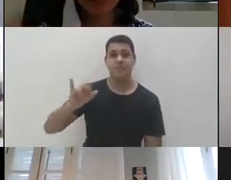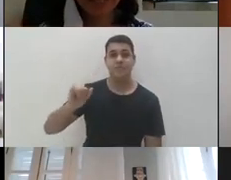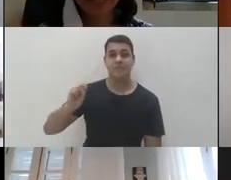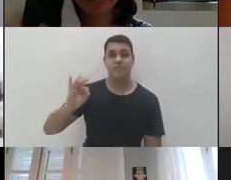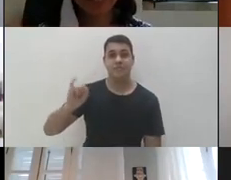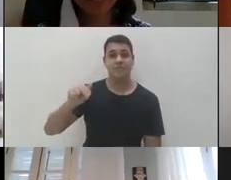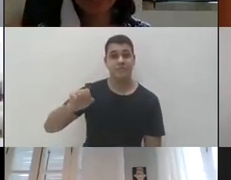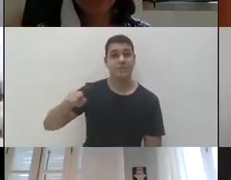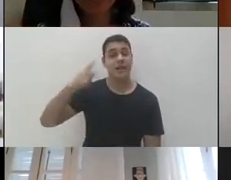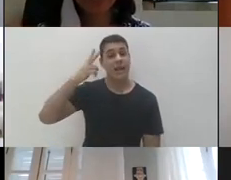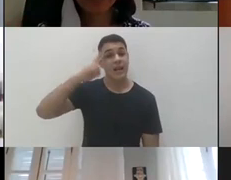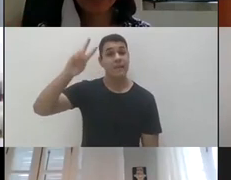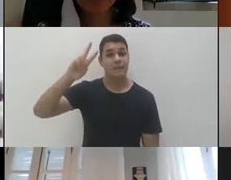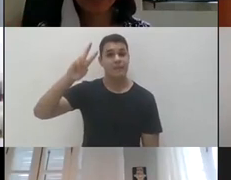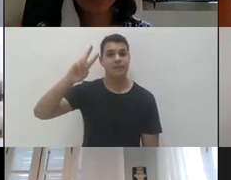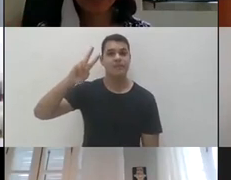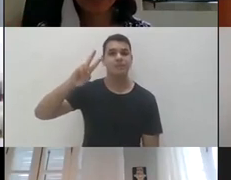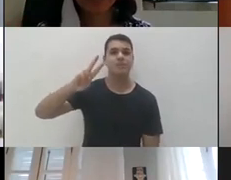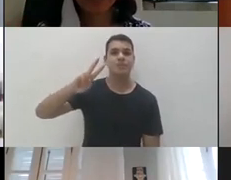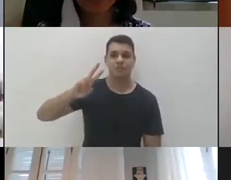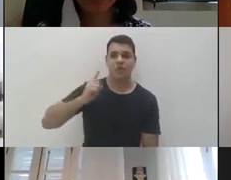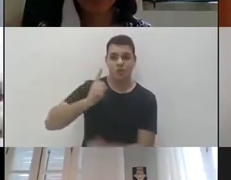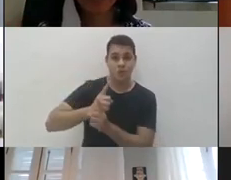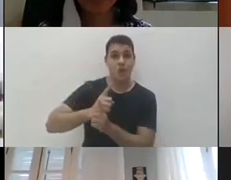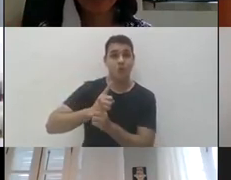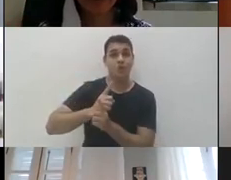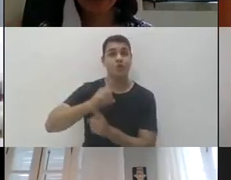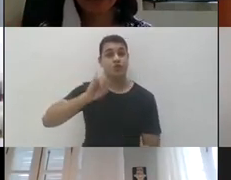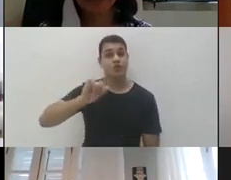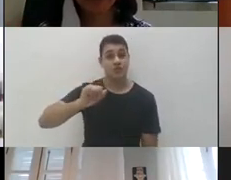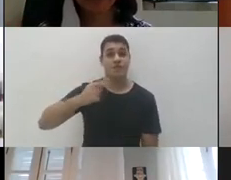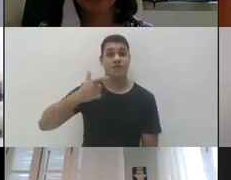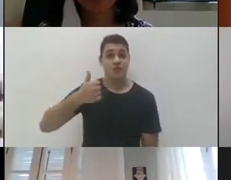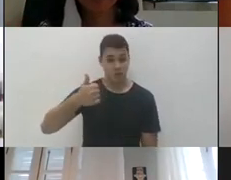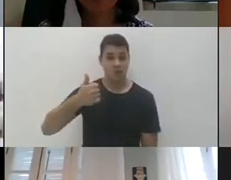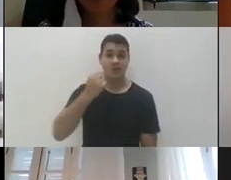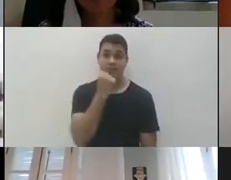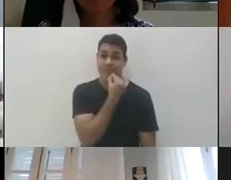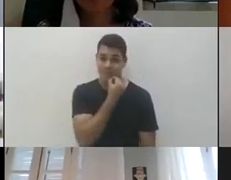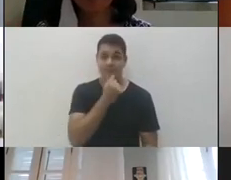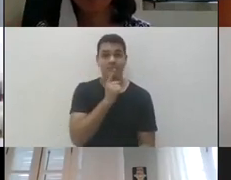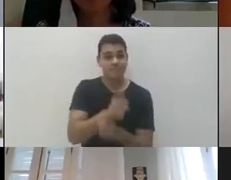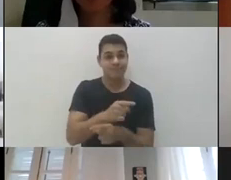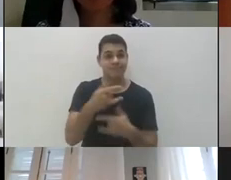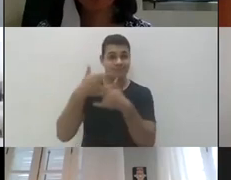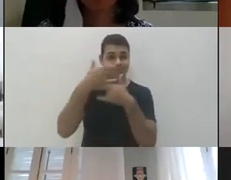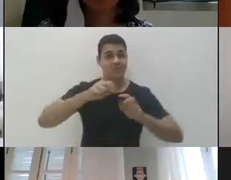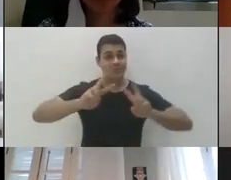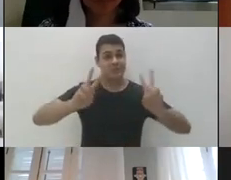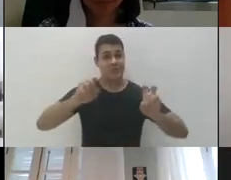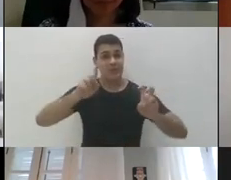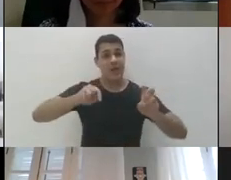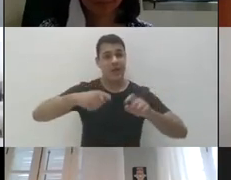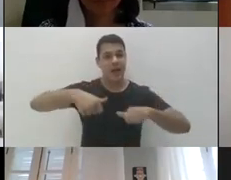do décimo encontro virtual da educação, que será no próximo dia 21 de setembro, às 10 horas, com o tema Autoavaliação e